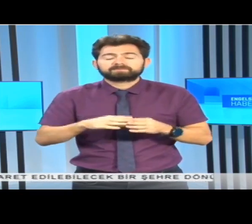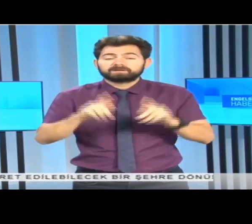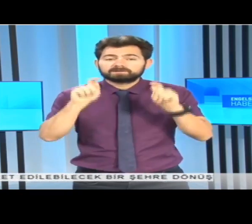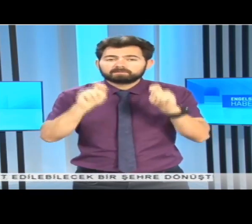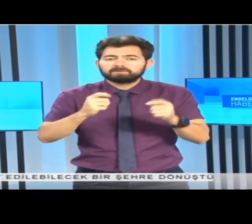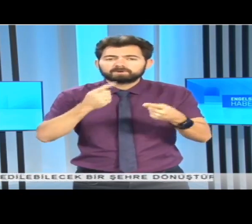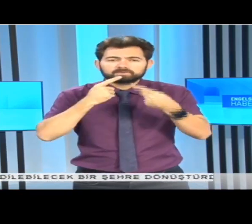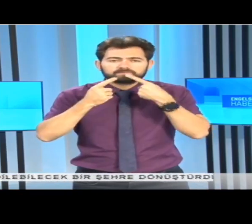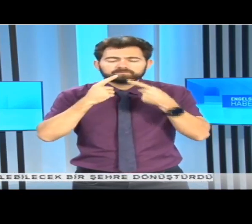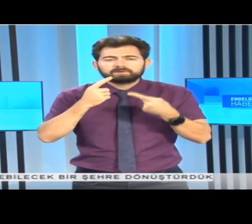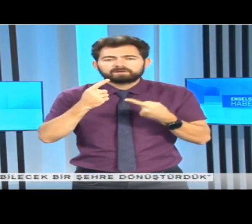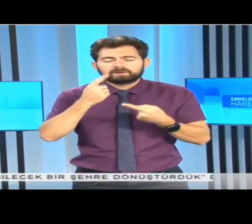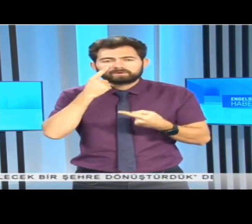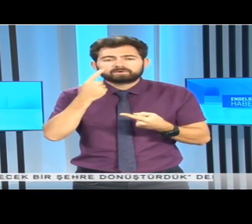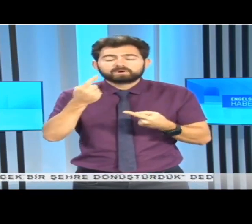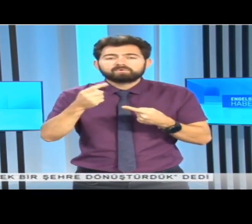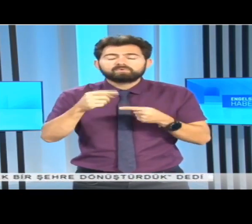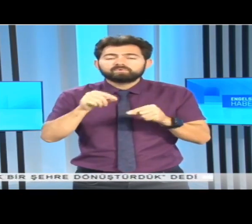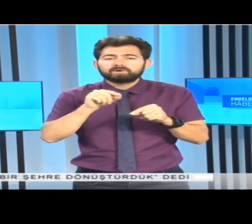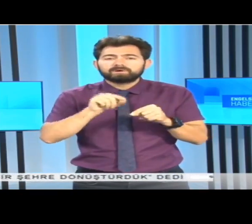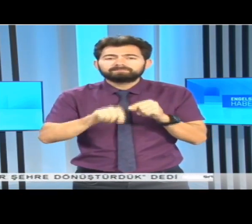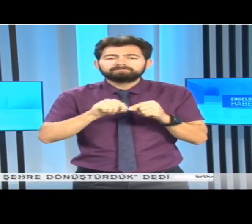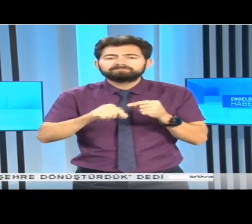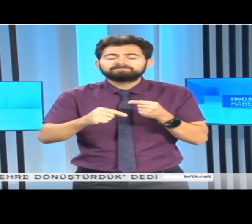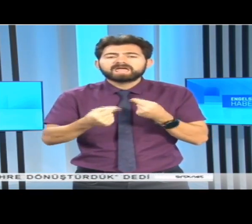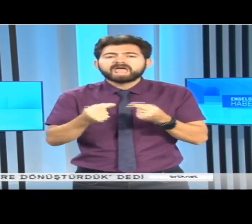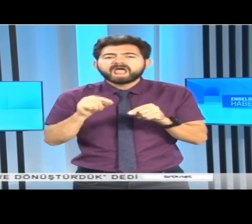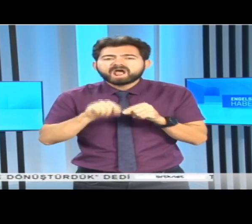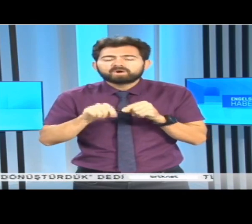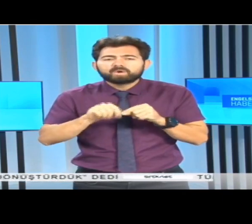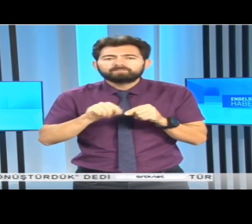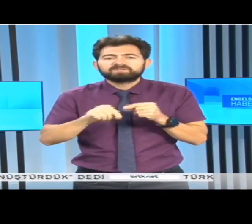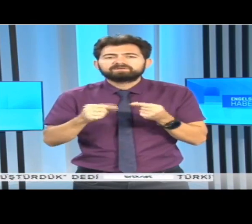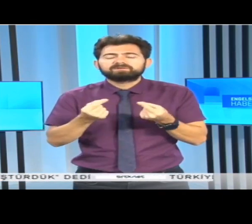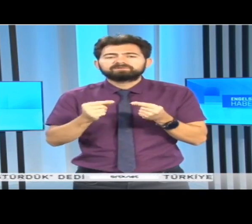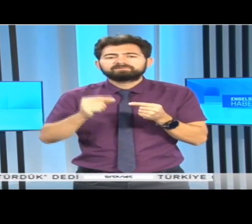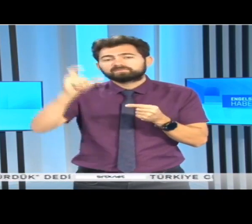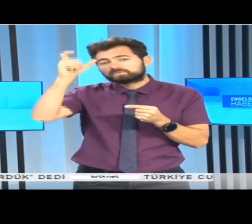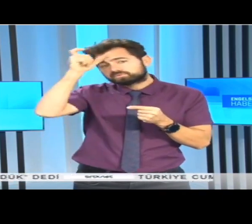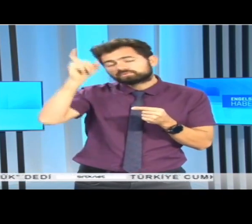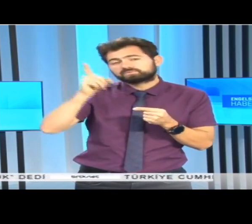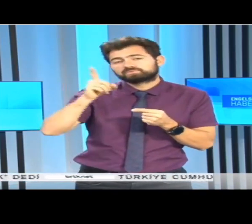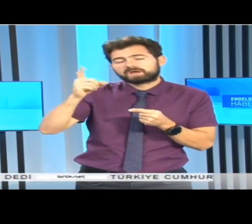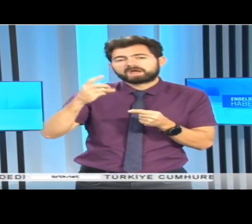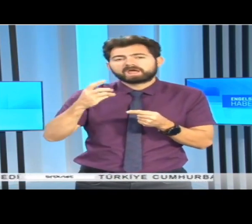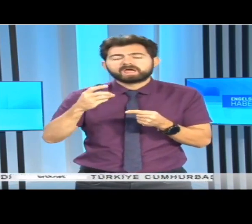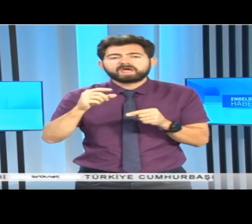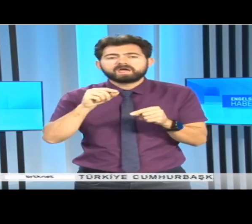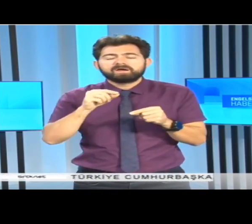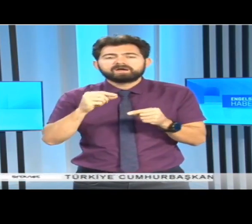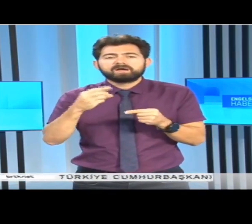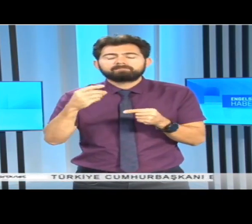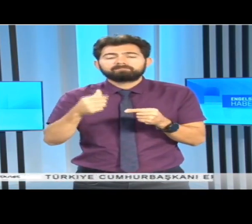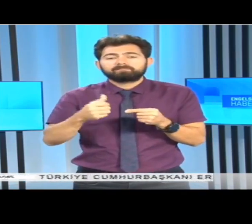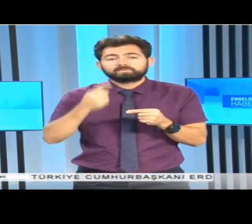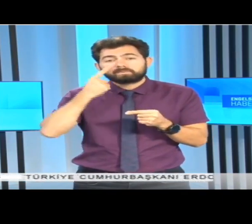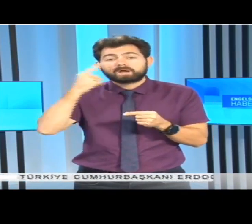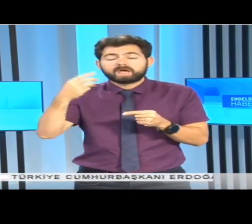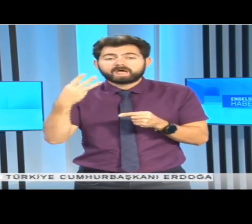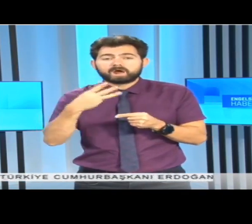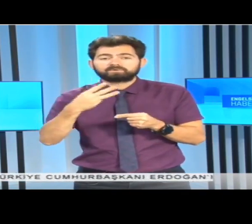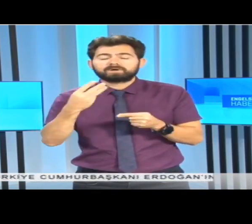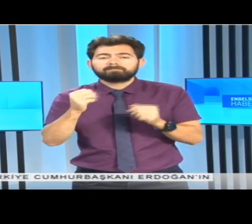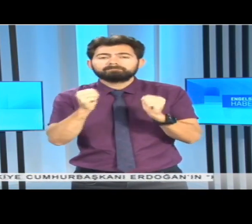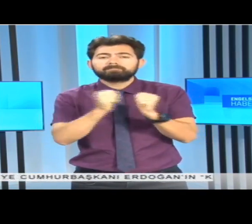konuşmalarda ülke ekonomisi, Türkiye Cumhurbaşkanı Erdoğan'ın BM Genel Kurulu'nda yaptığı